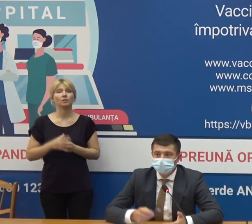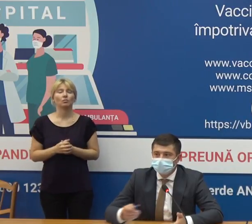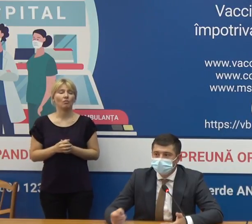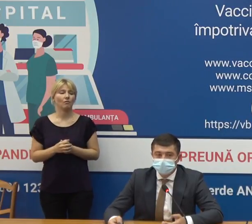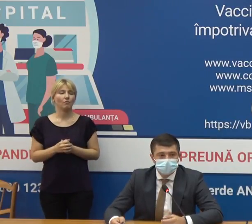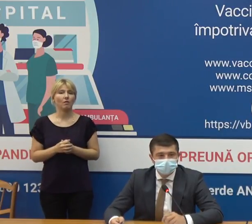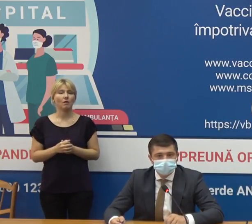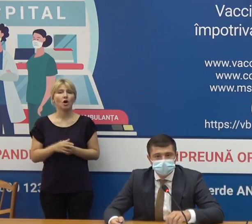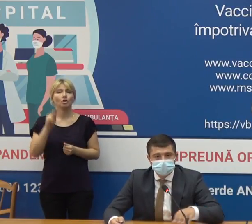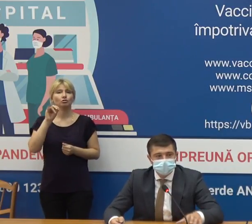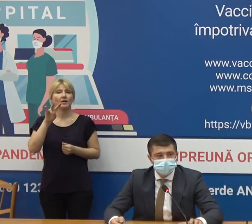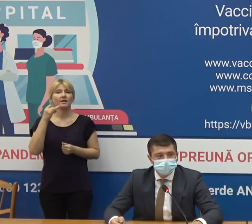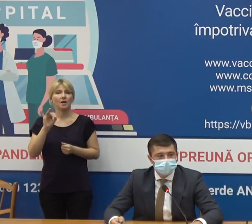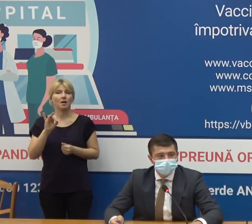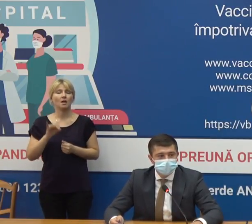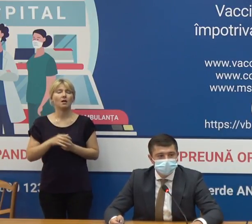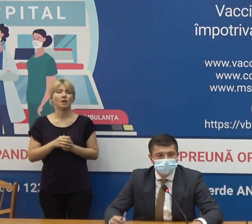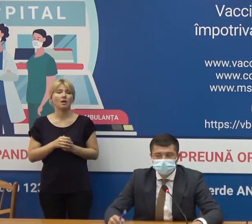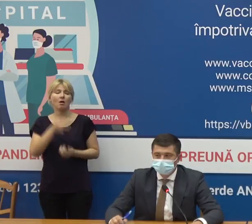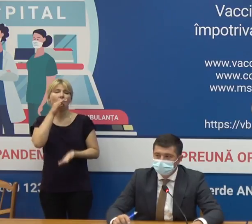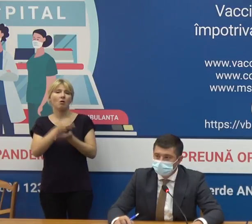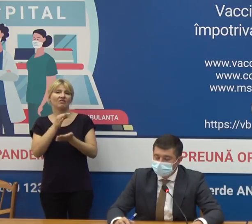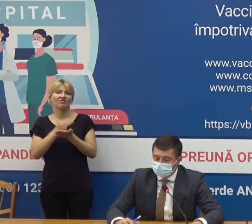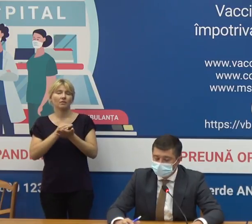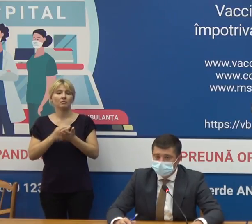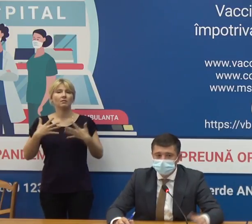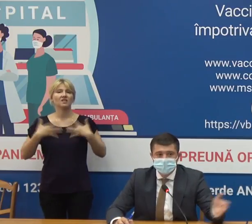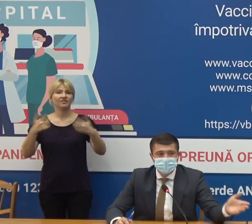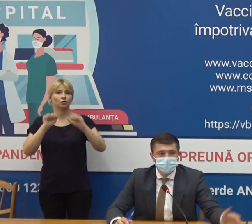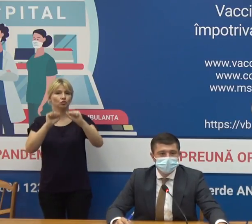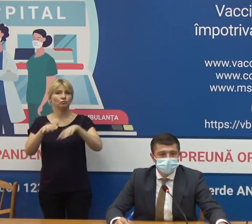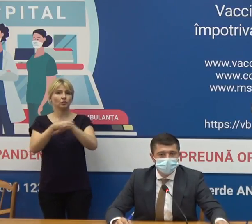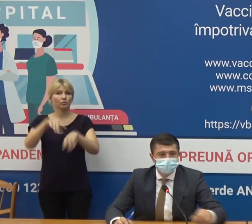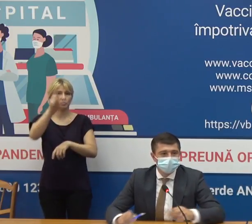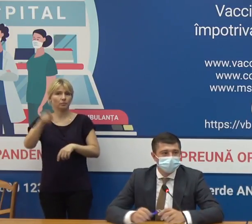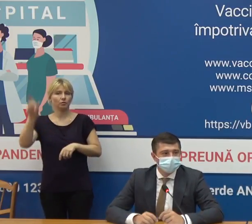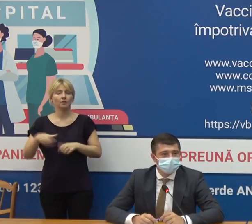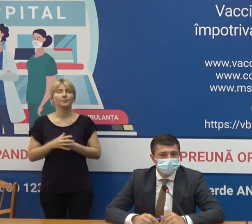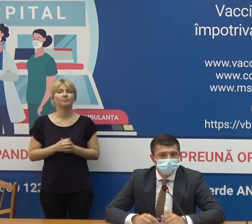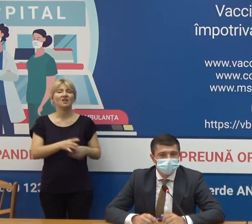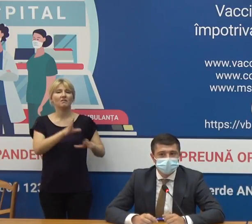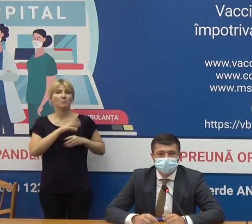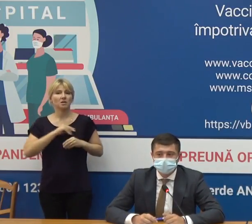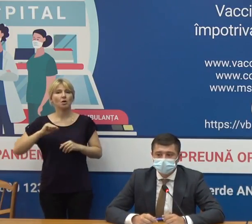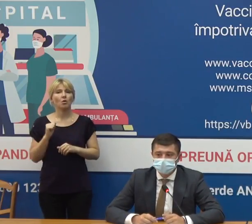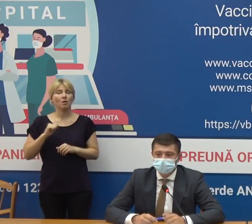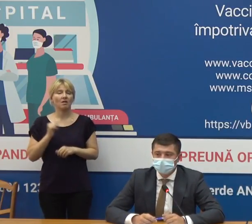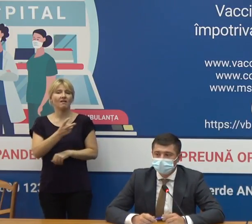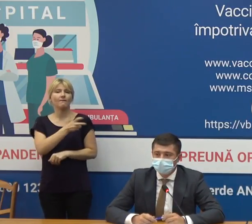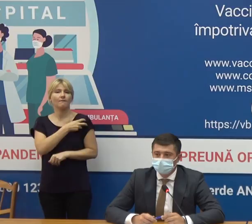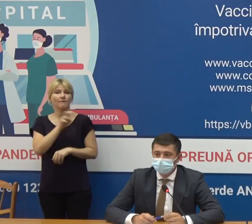Sunt cernele din ei secretari de stat în Ministerul Sănătății Muncii Protecției Sociale, împreună cu colegul meu, medic